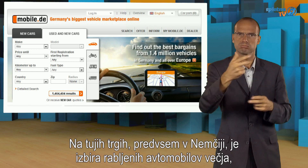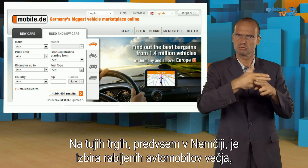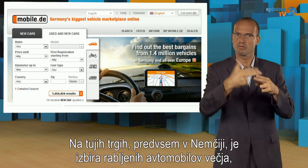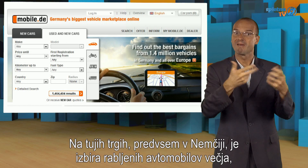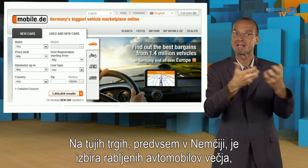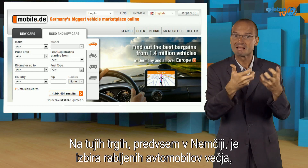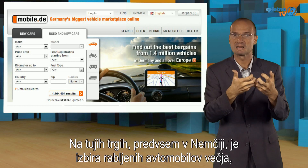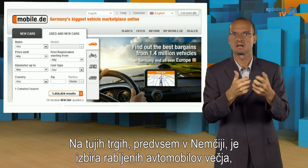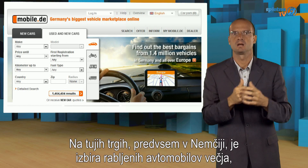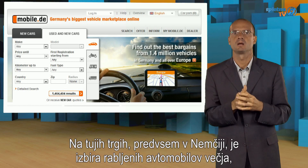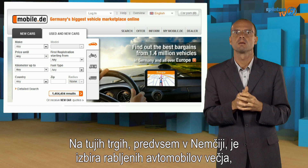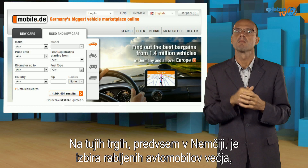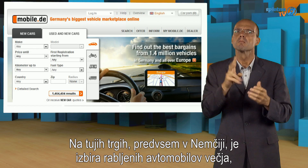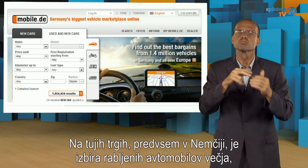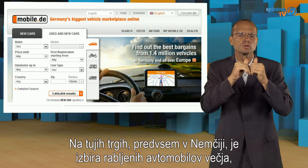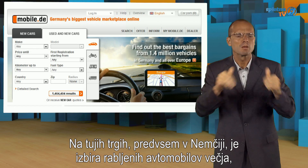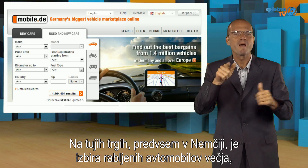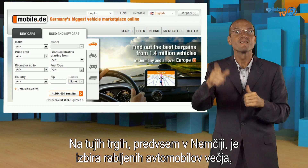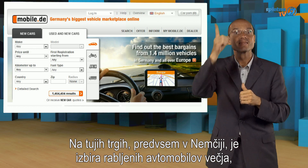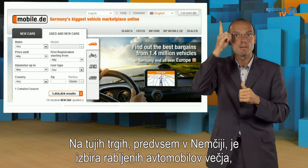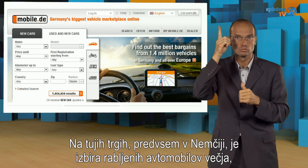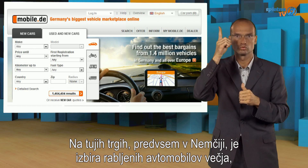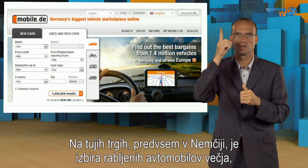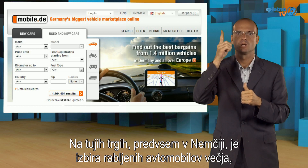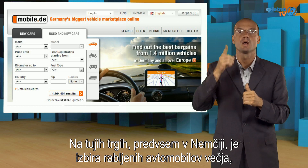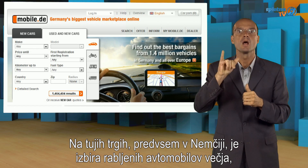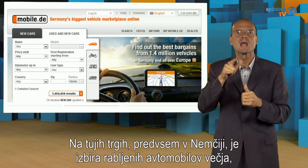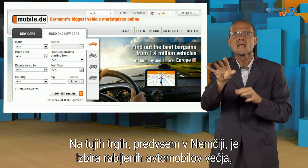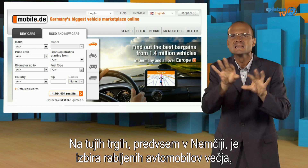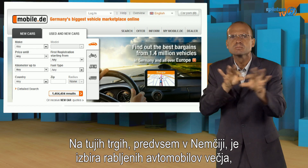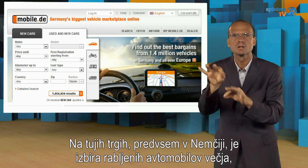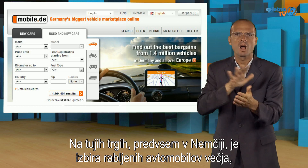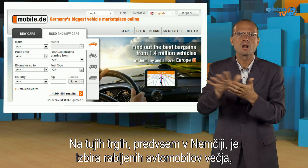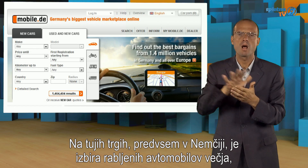Kako je ravljen avtomobil?